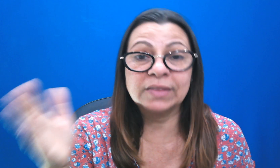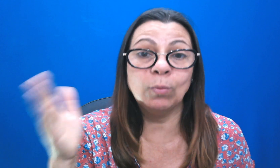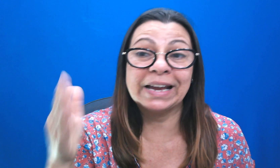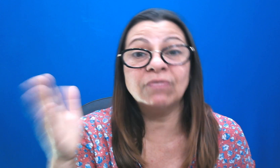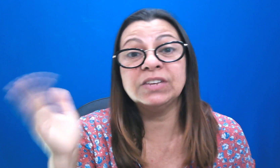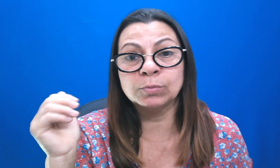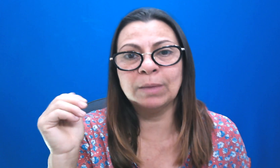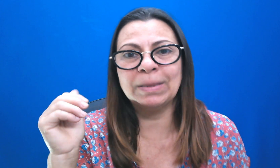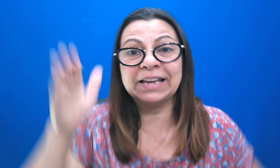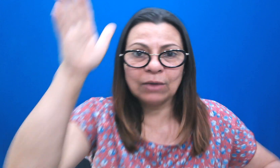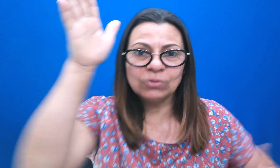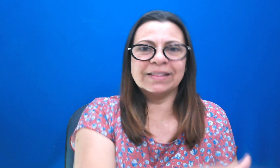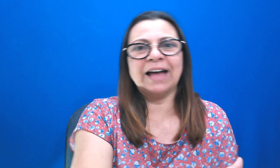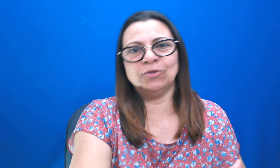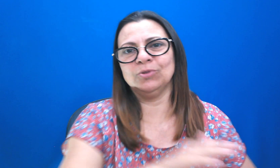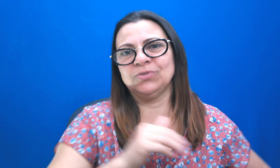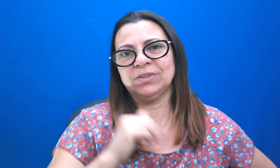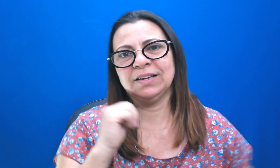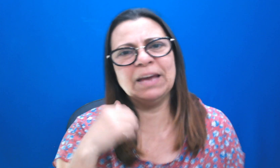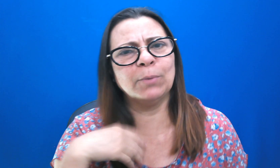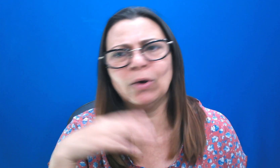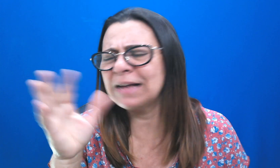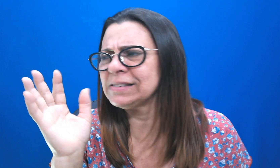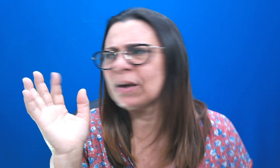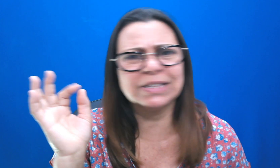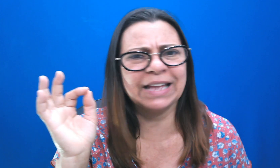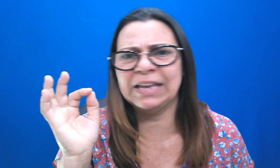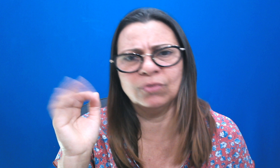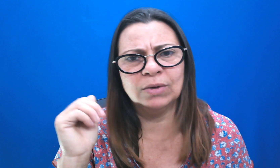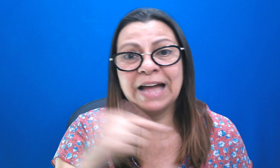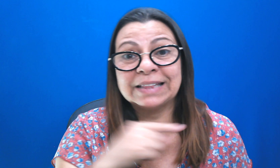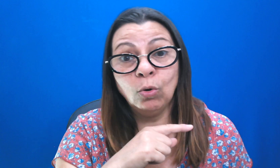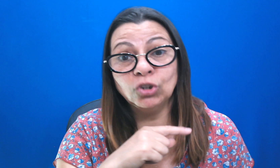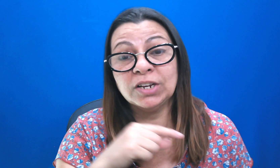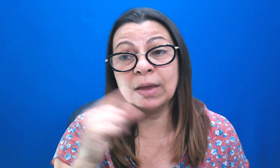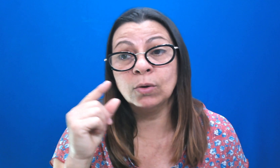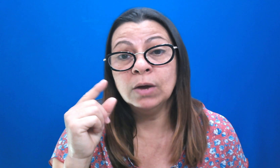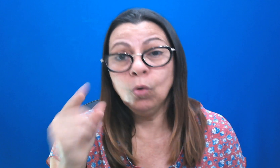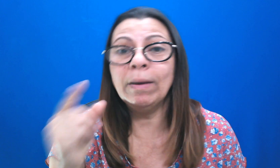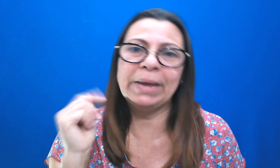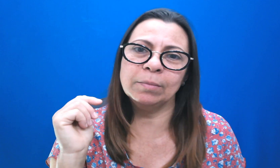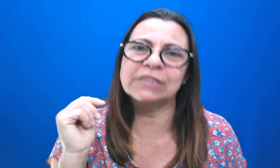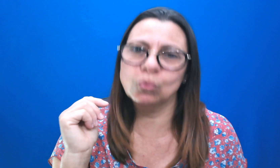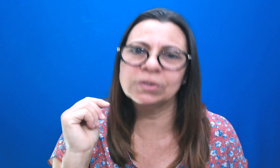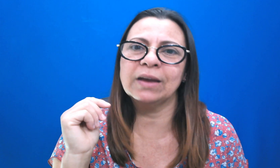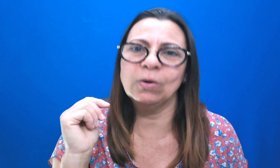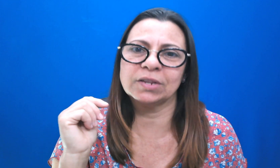trauma gravíssimo na bacia, que ele caiu sentado, irmãos. Quebrou a bacia, coisa terrível. Até hoje, ele tem uma perna mais curta que a outra.